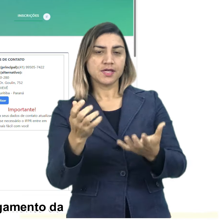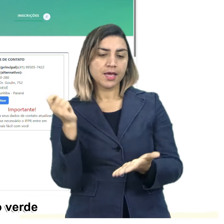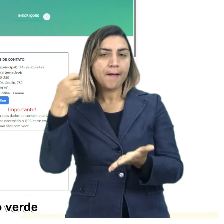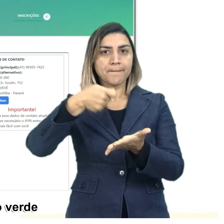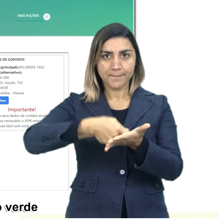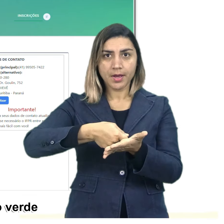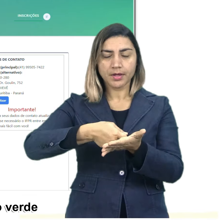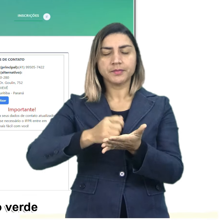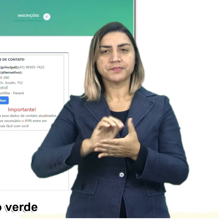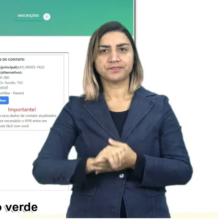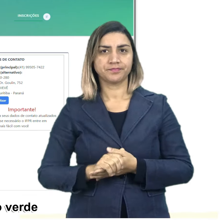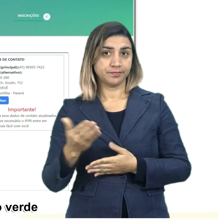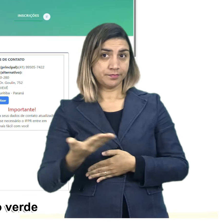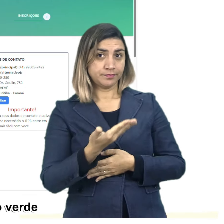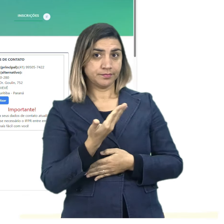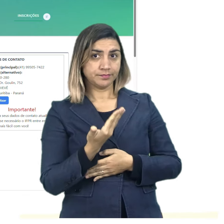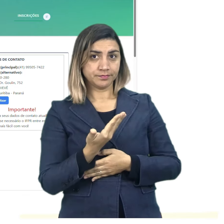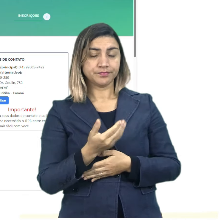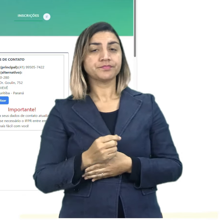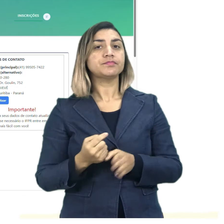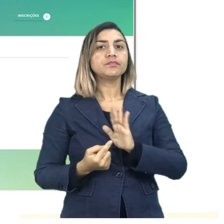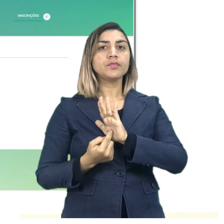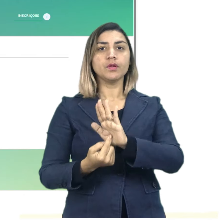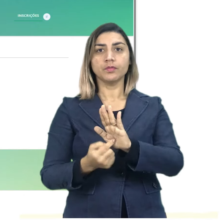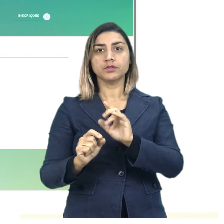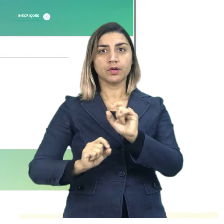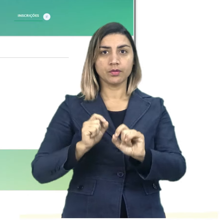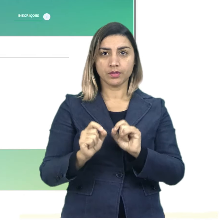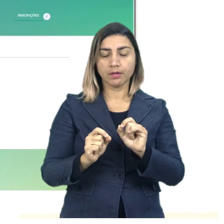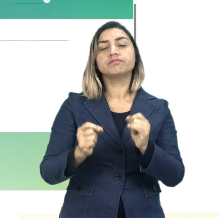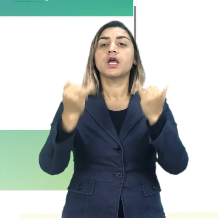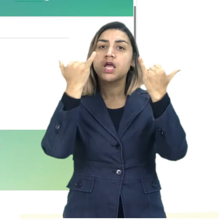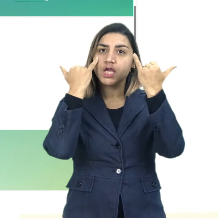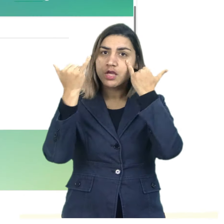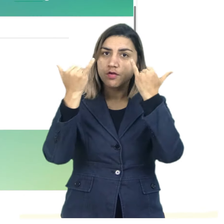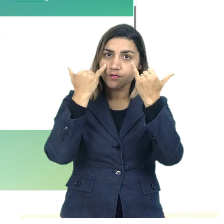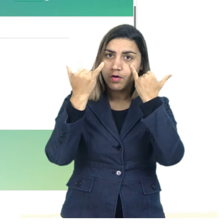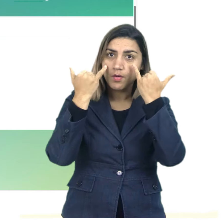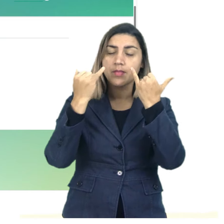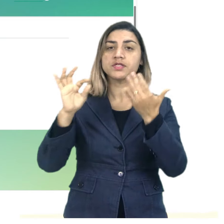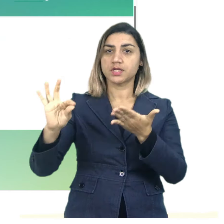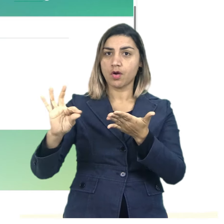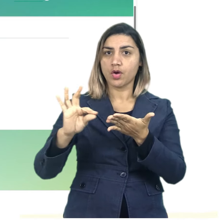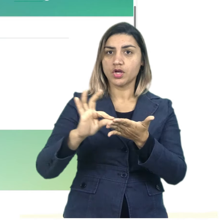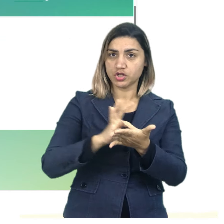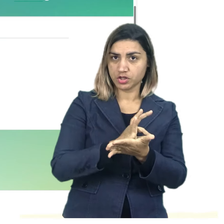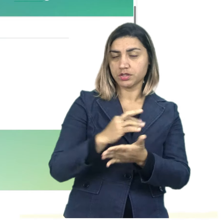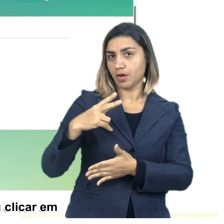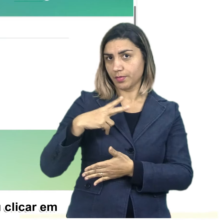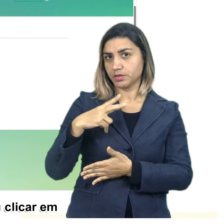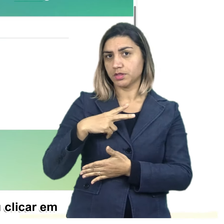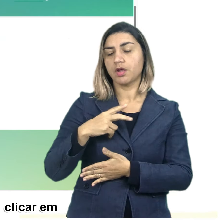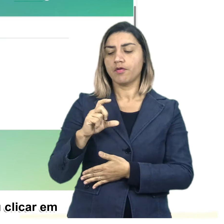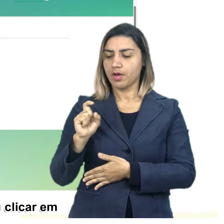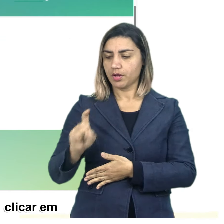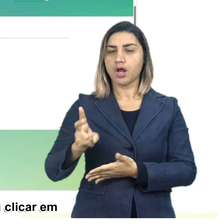pagamento da inscrição, clicando neste botão verde pagamento. Neste caso aqui, vão aparecer as minhas